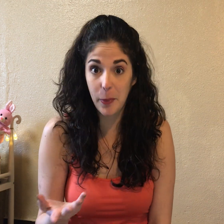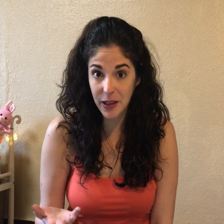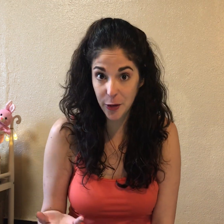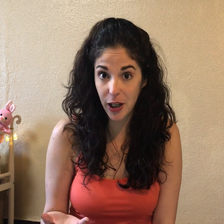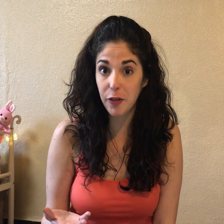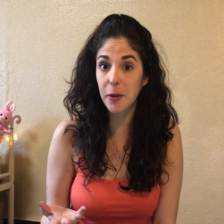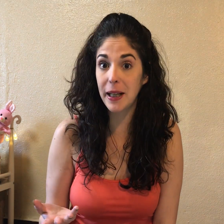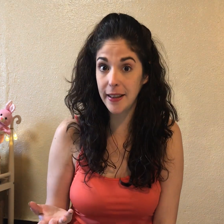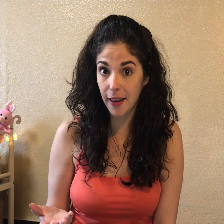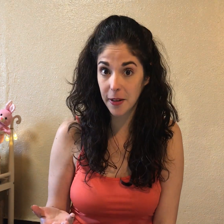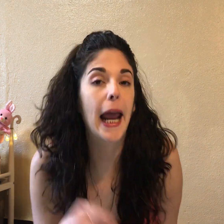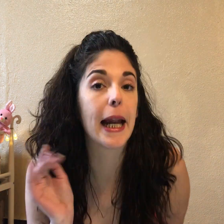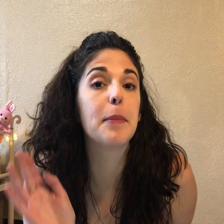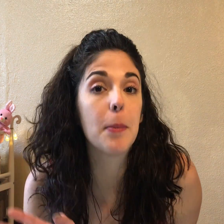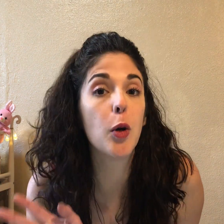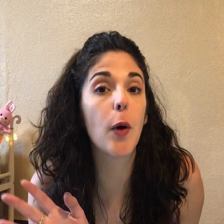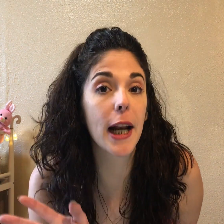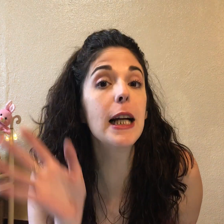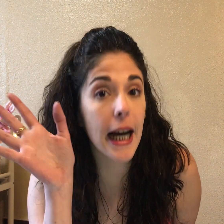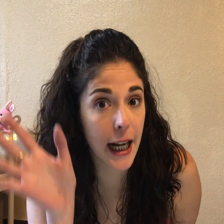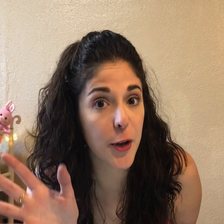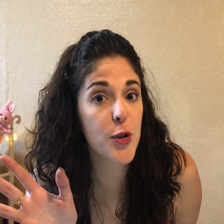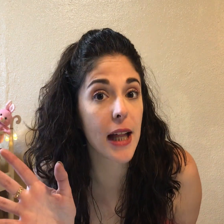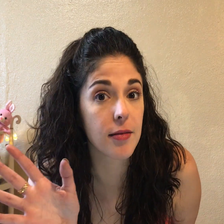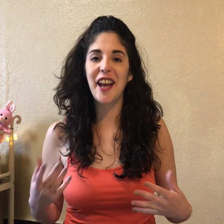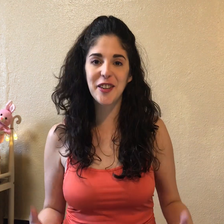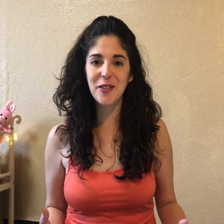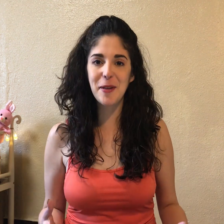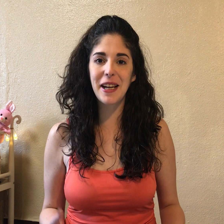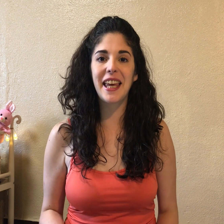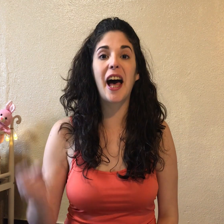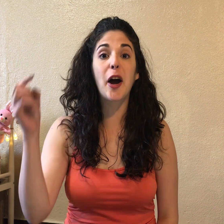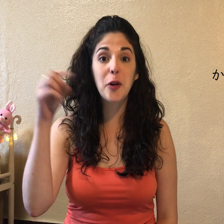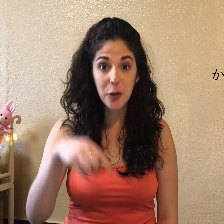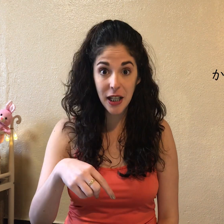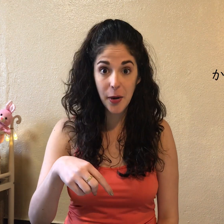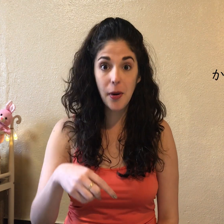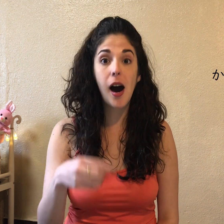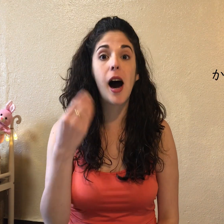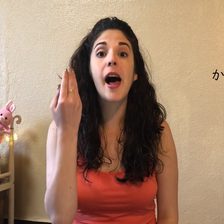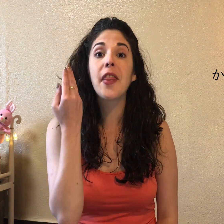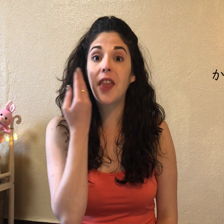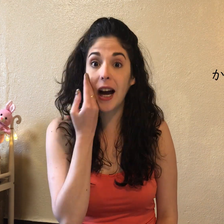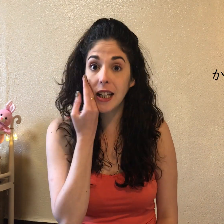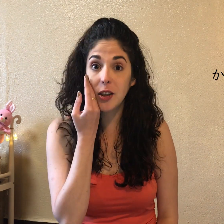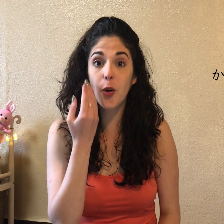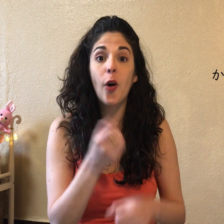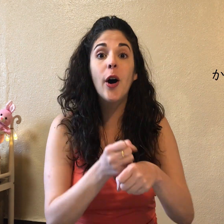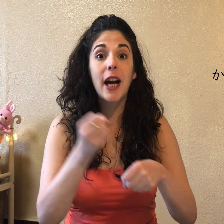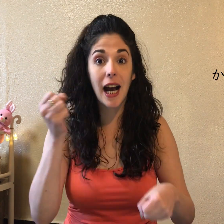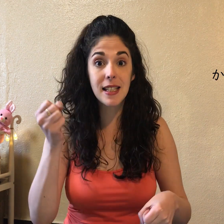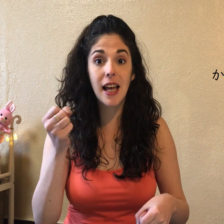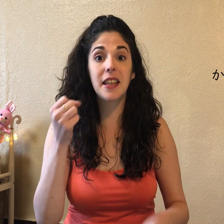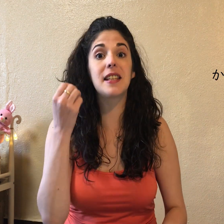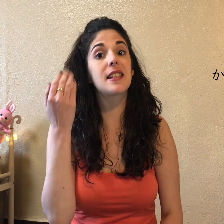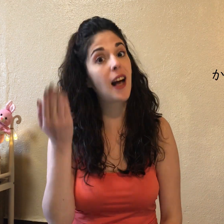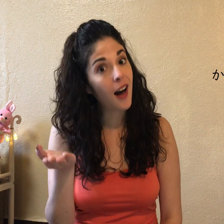Dependiendo de la formalidad. En el mismo lugar del hanako san. Entonces me queda... Kore ba dare no kasa desu ka?